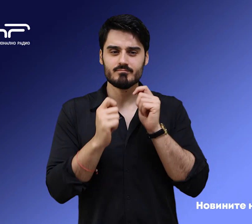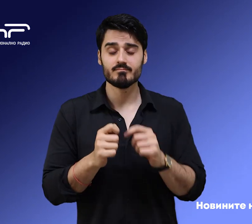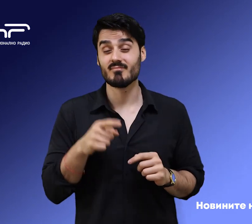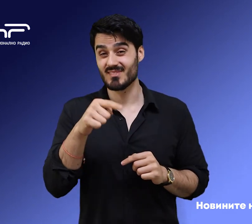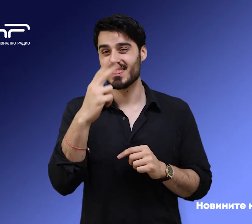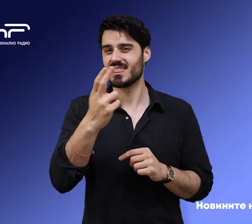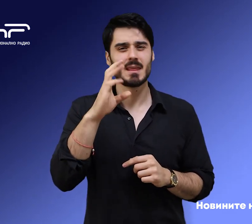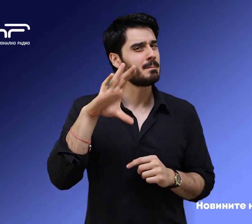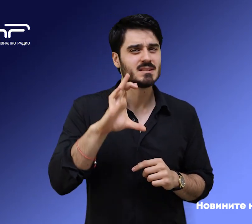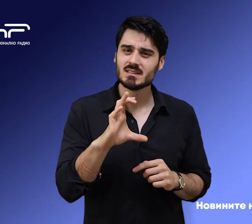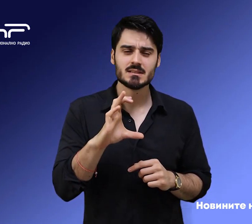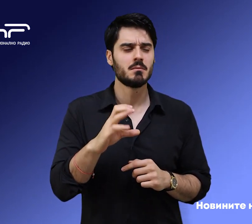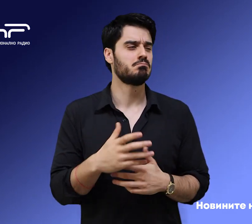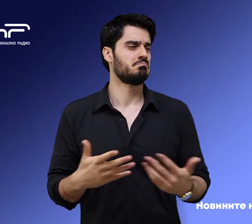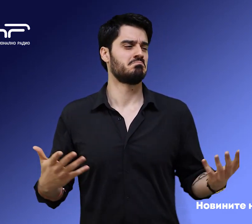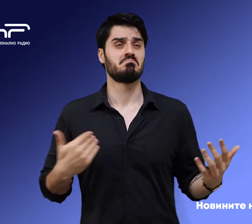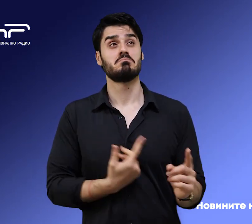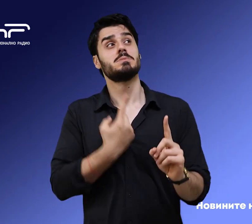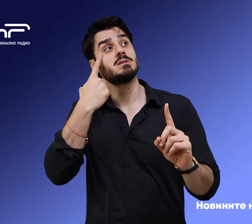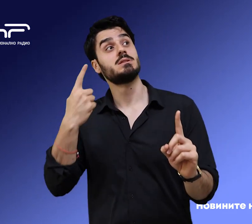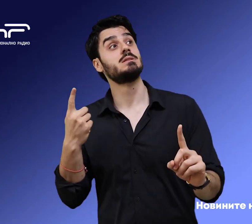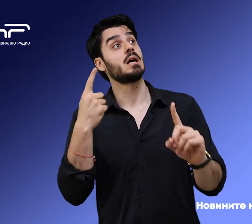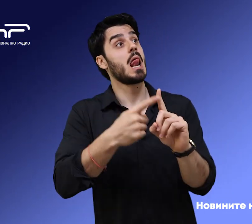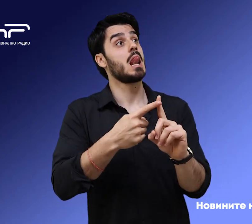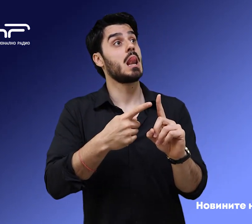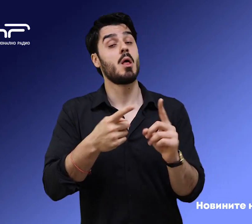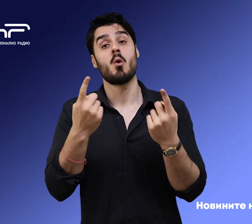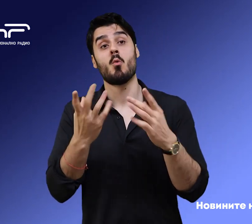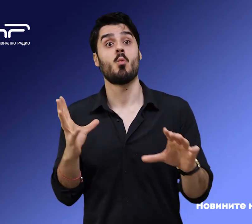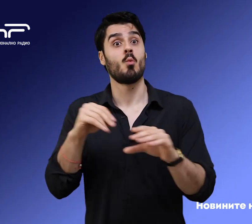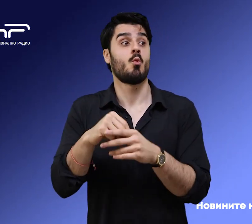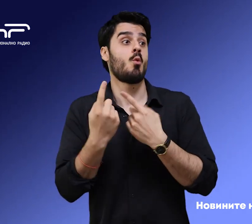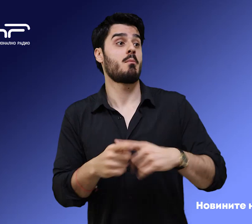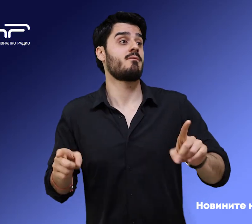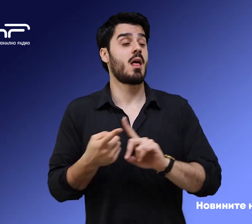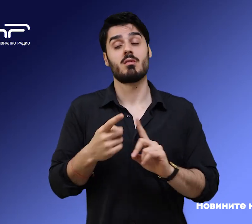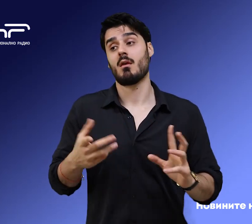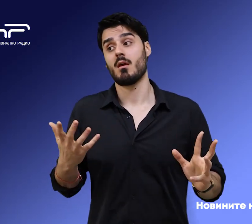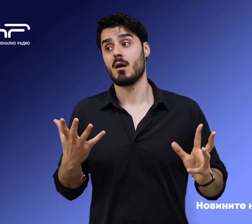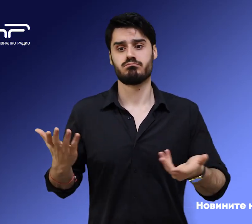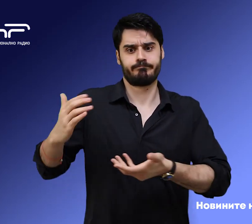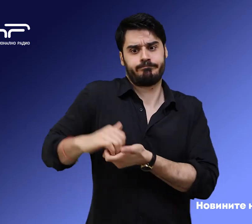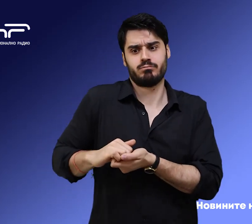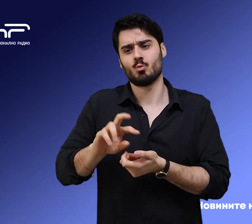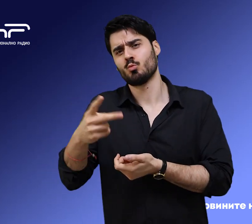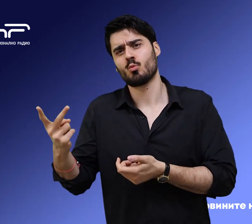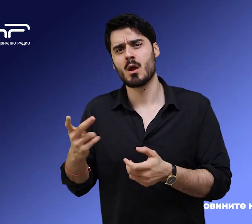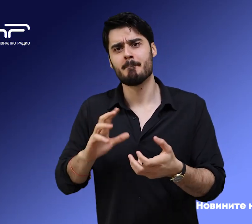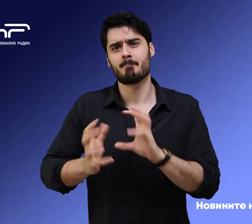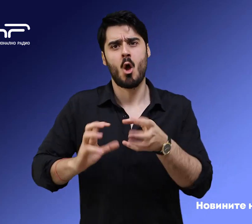права и свободи никога не си е поставило за цел да бъде в управлението с една или друга политическа формация, а винаги